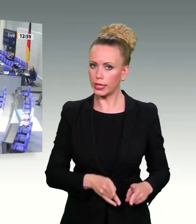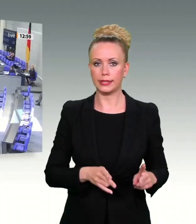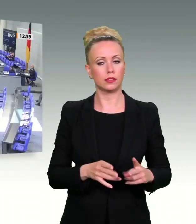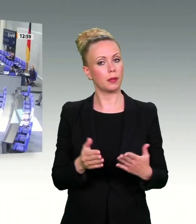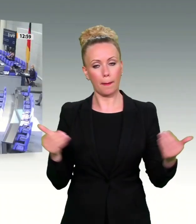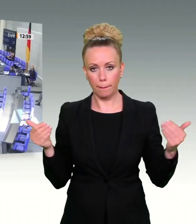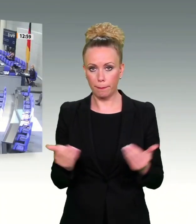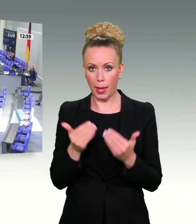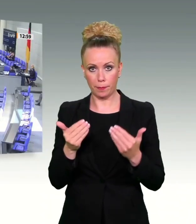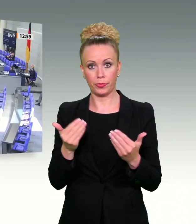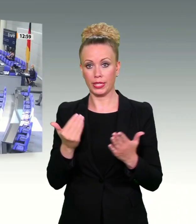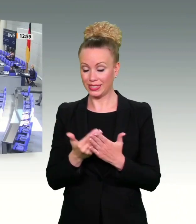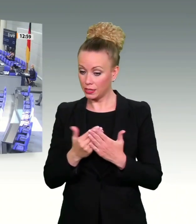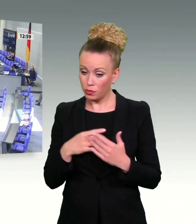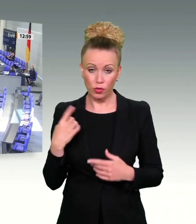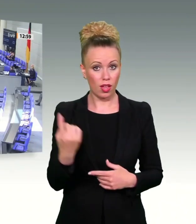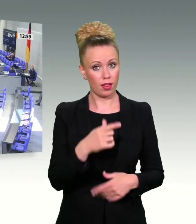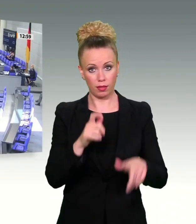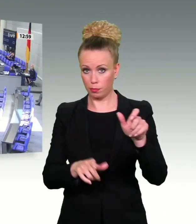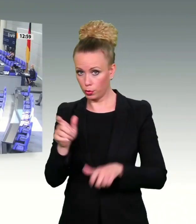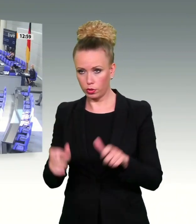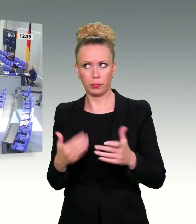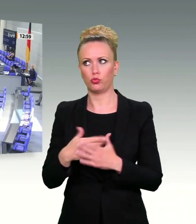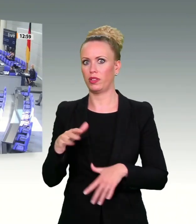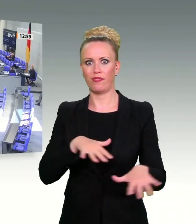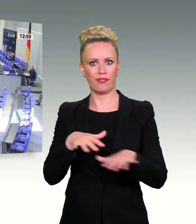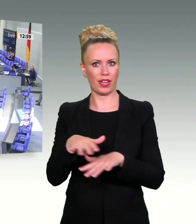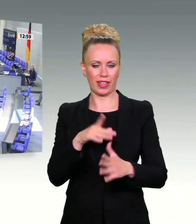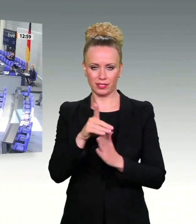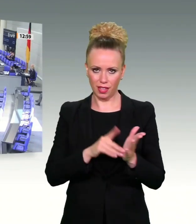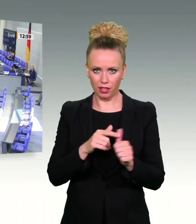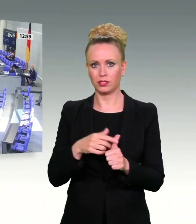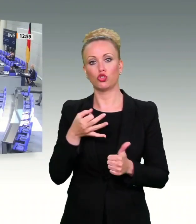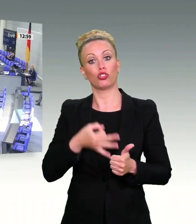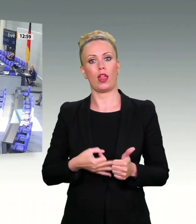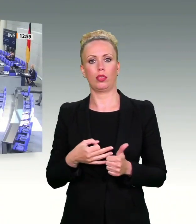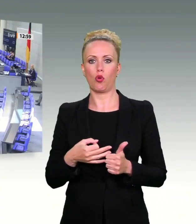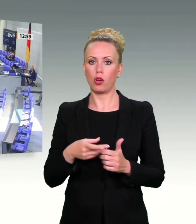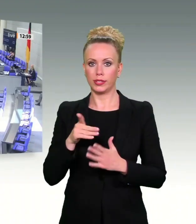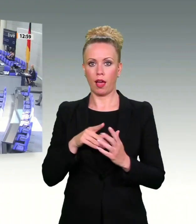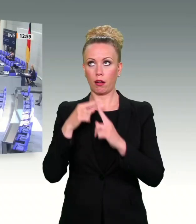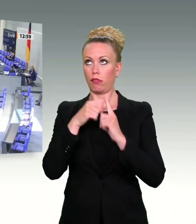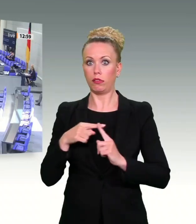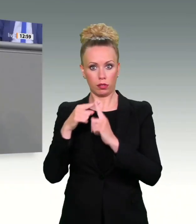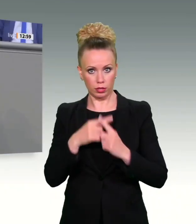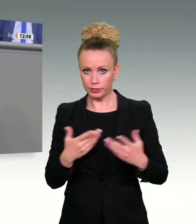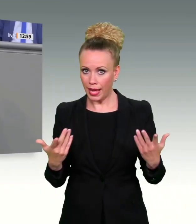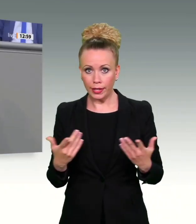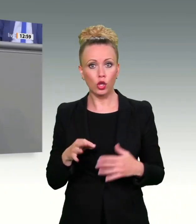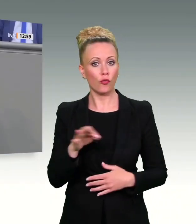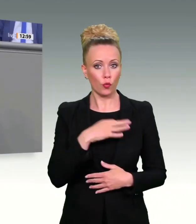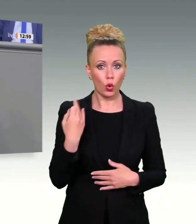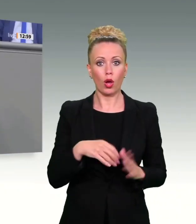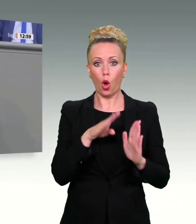der alle Bürgerinnen und Bürger mit Blick auf ihre Verkehrsdaten, mit Blick auf ihre Standortdaten überwacht werden, passt nicht zu unserer Werteordnung.